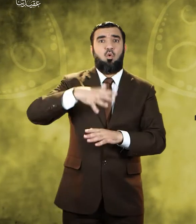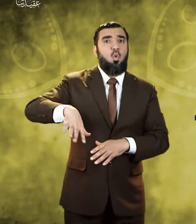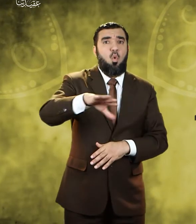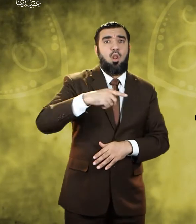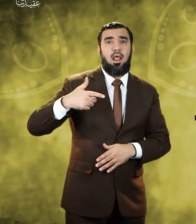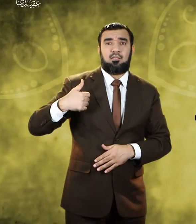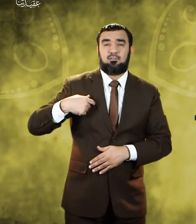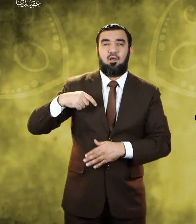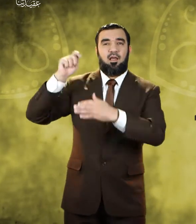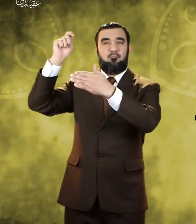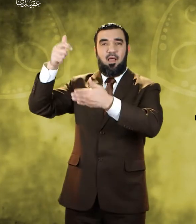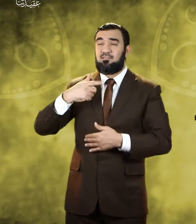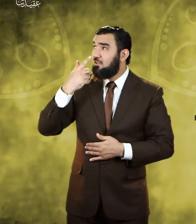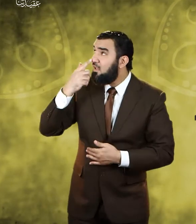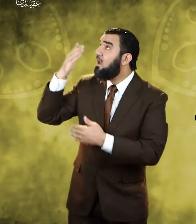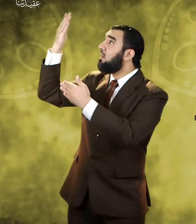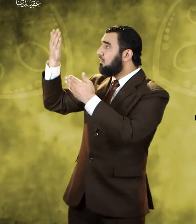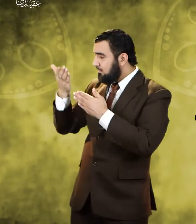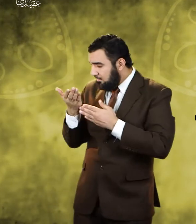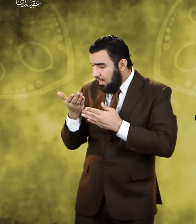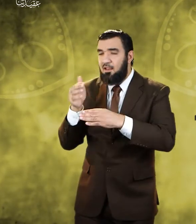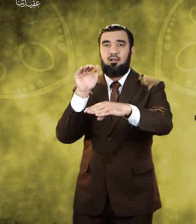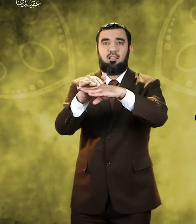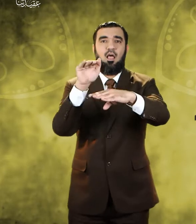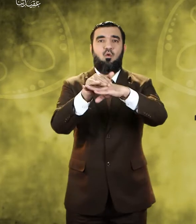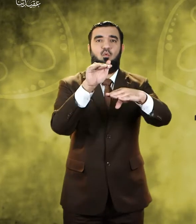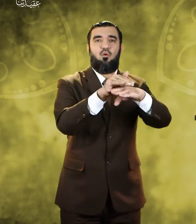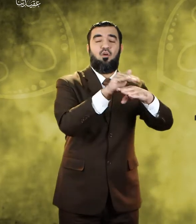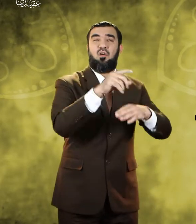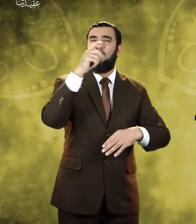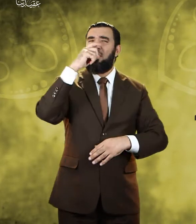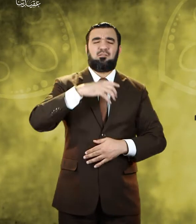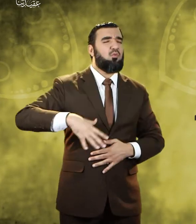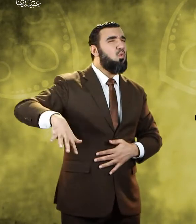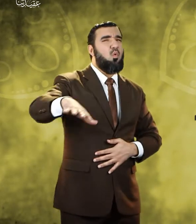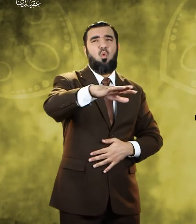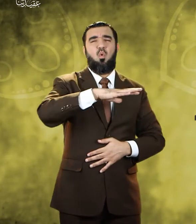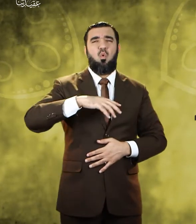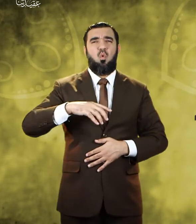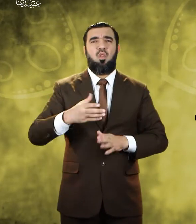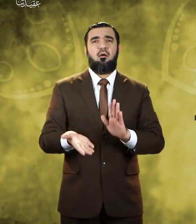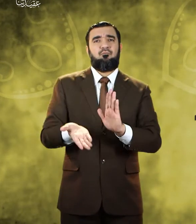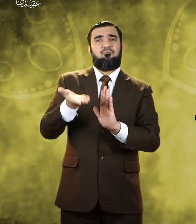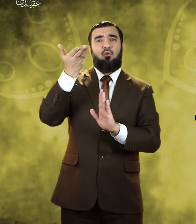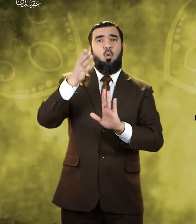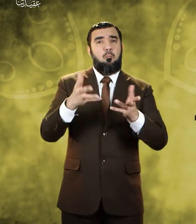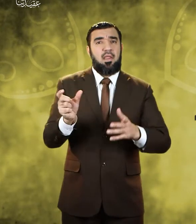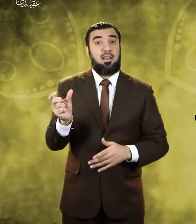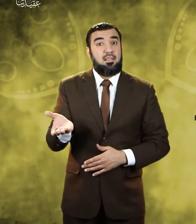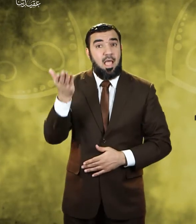وجعلهم مبعوثين برسالات الله وبالتالي ينبغي أن يكونوا أعلى